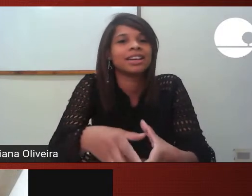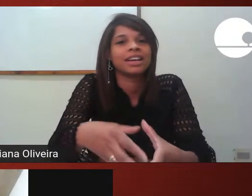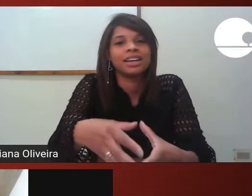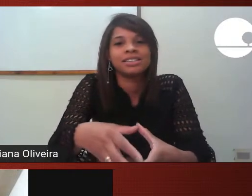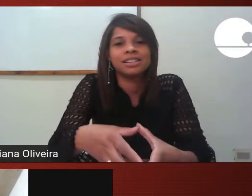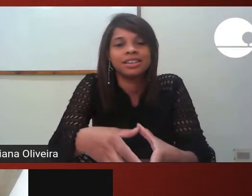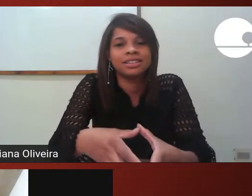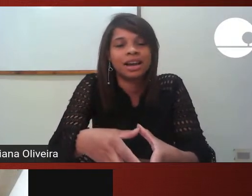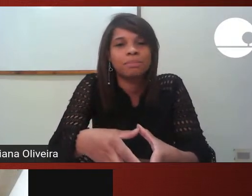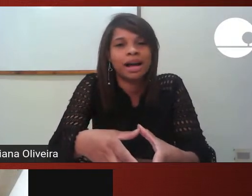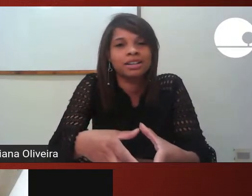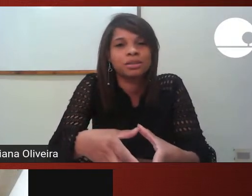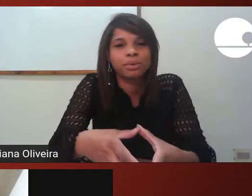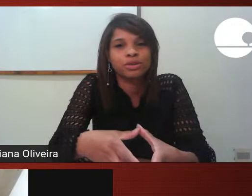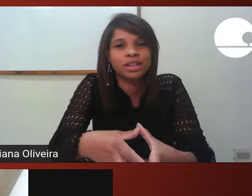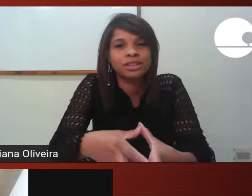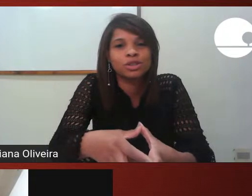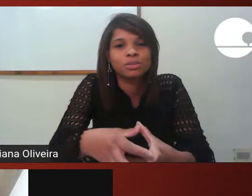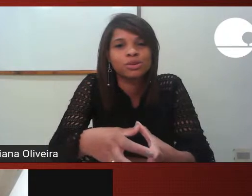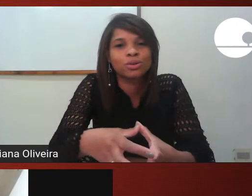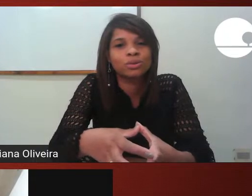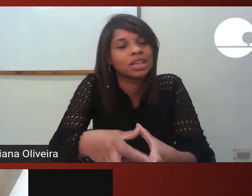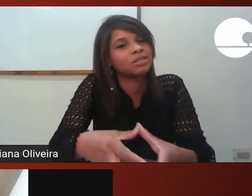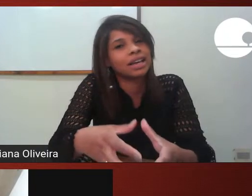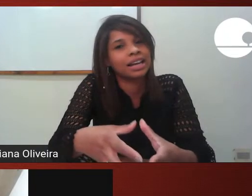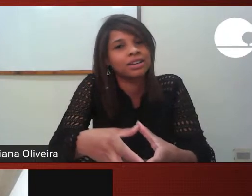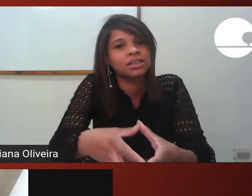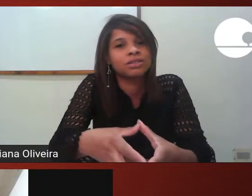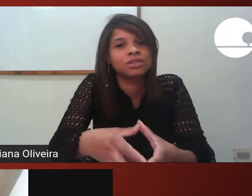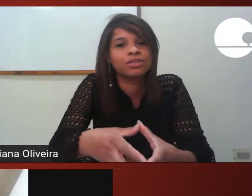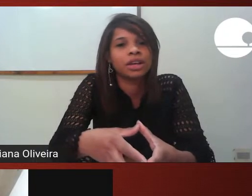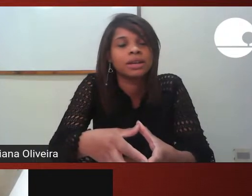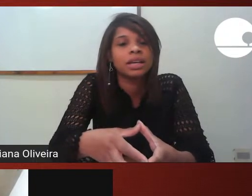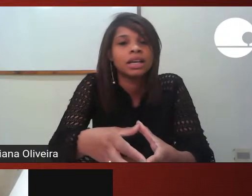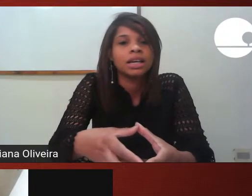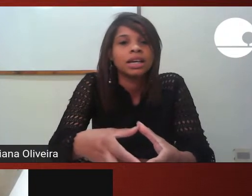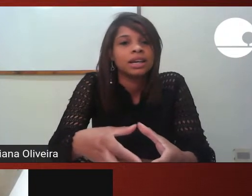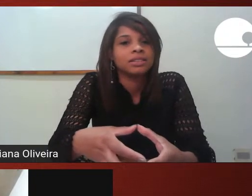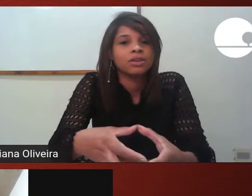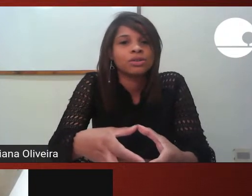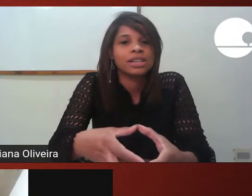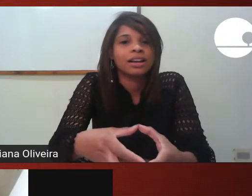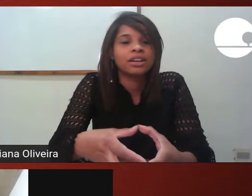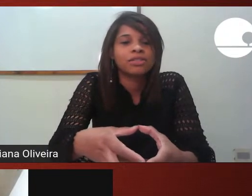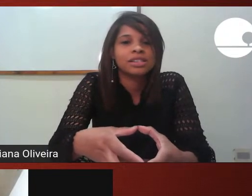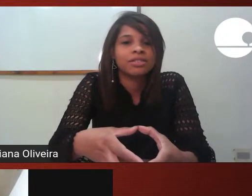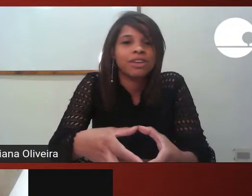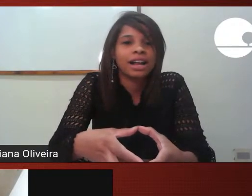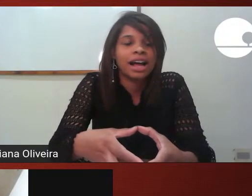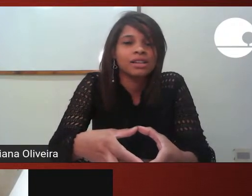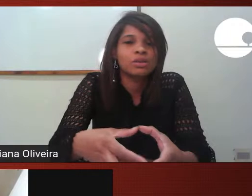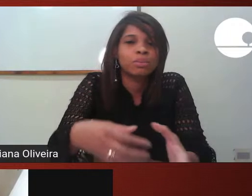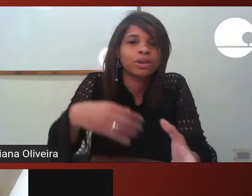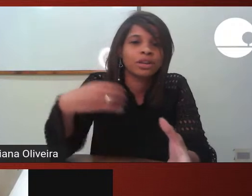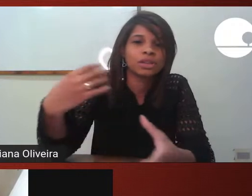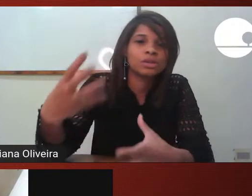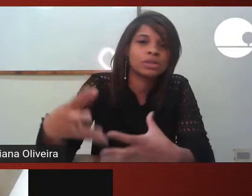esse trabalho esse projeto que a gente pensou com tanto carinho aqui no Unifem então eu gostaria que você falasse um pouquinho da sua